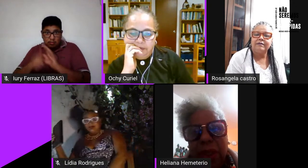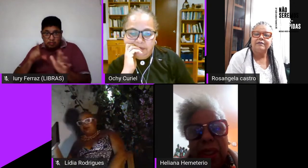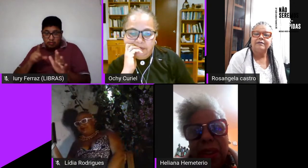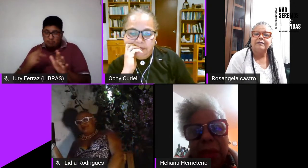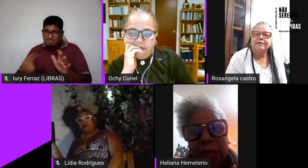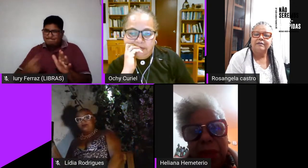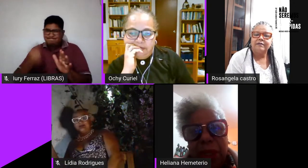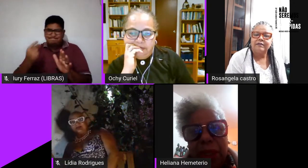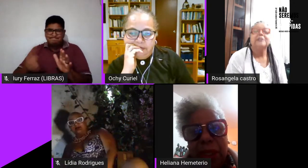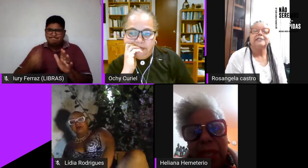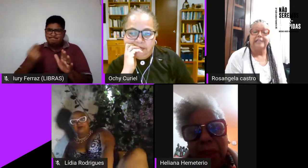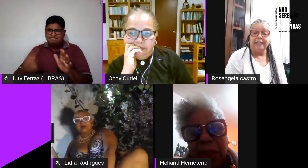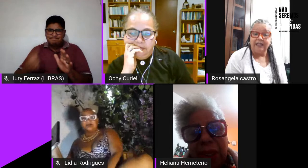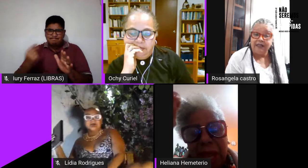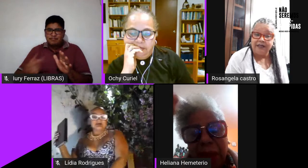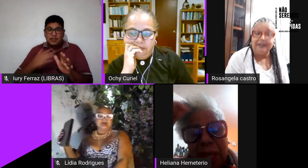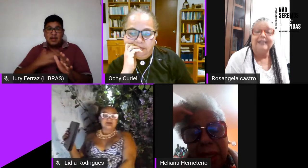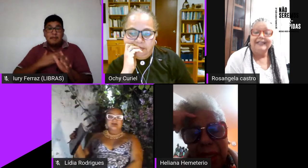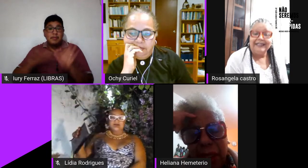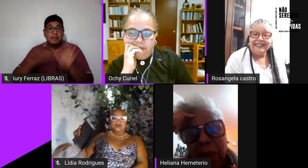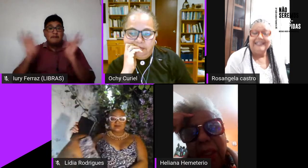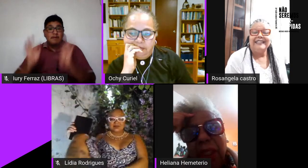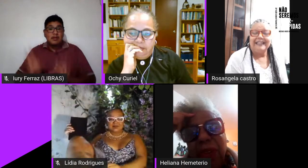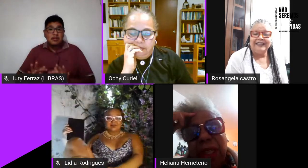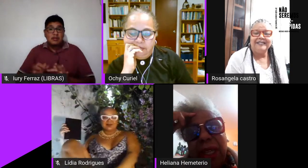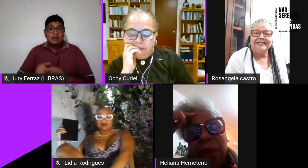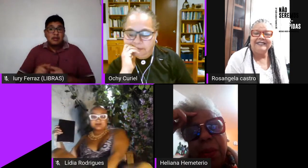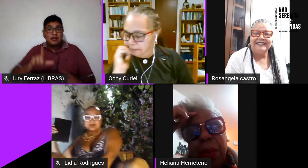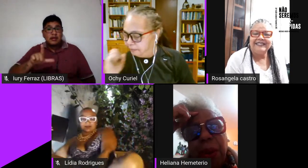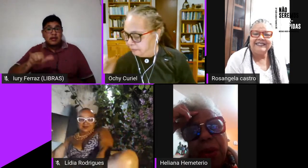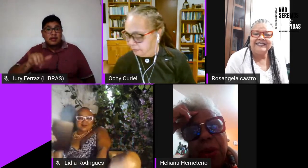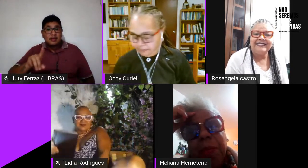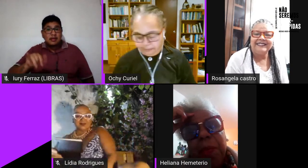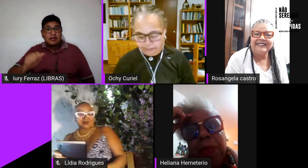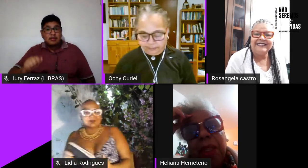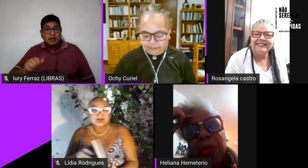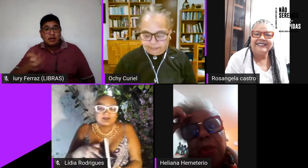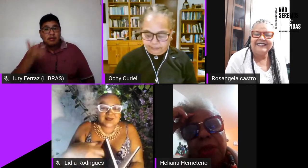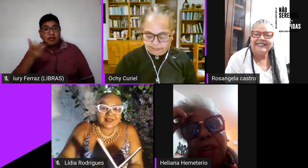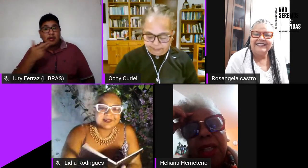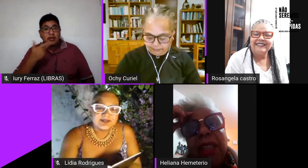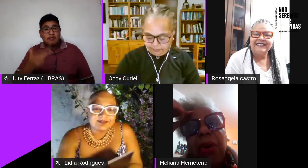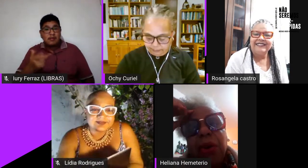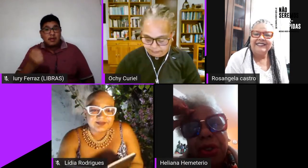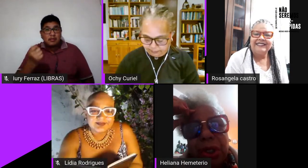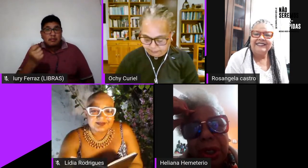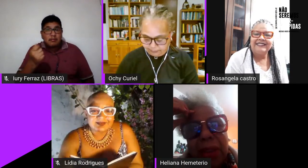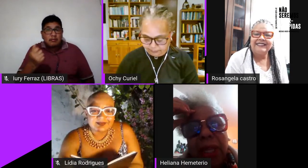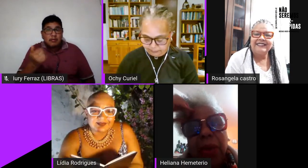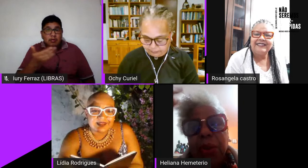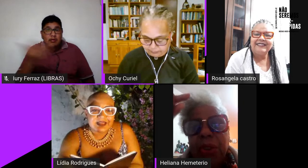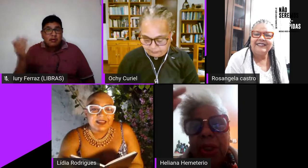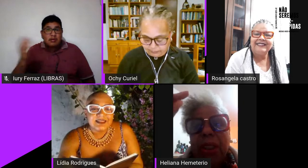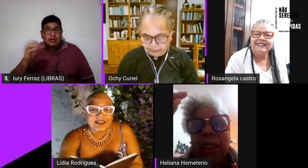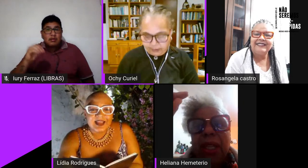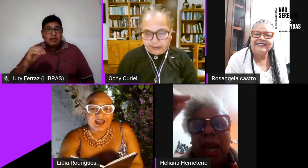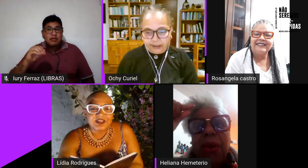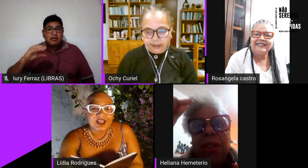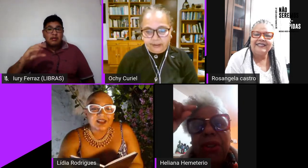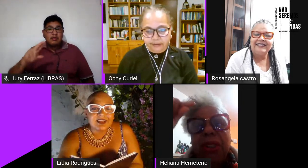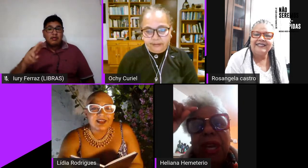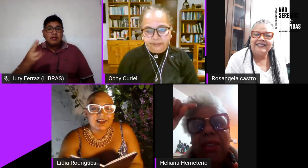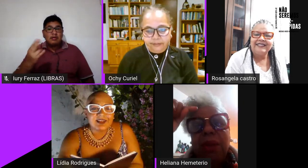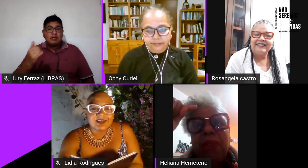doente isso é a minha felicidade eu queria falar um pouco sobre a fala da Oti da Oti